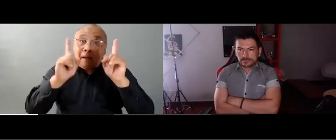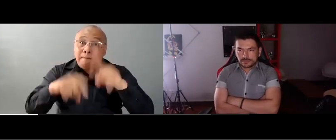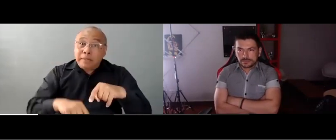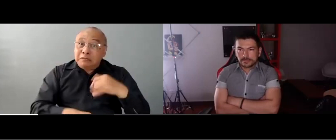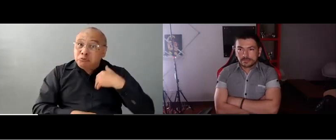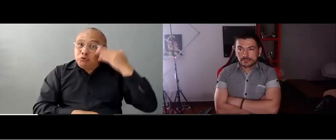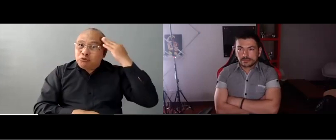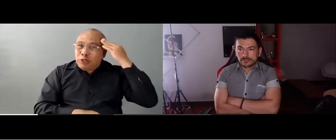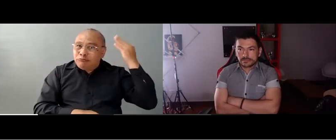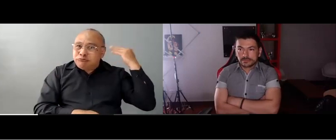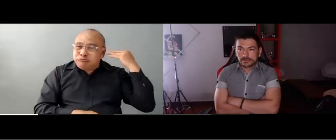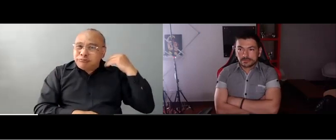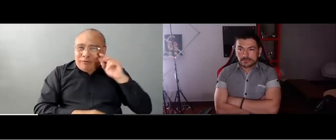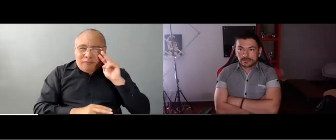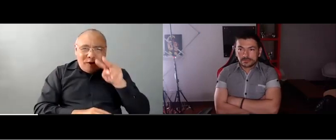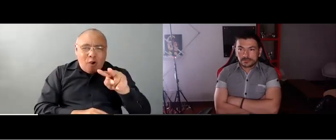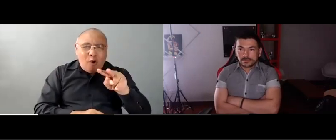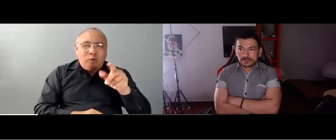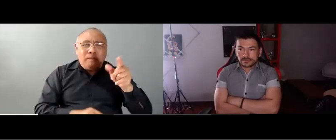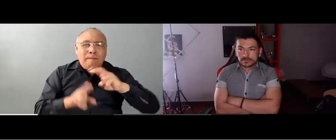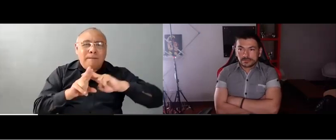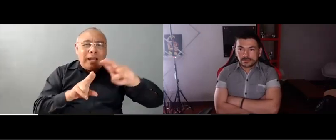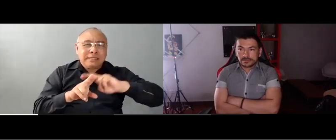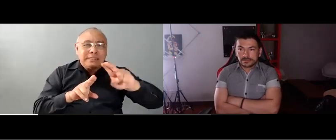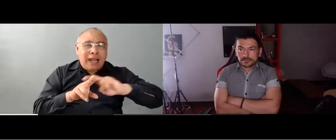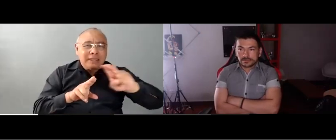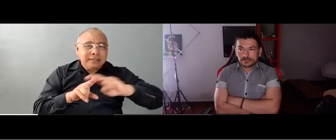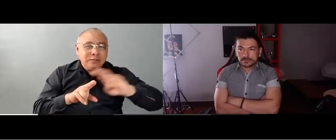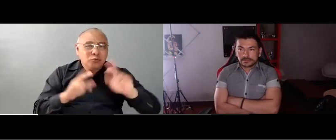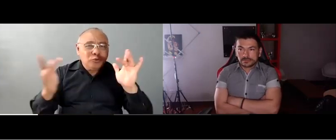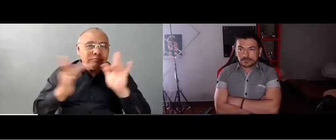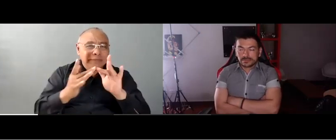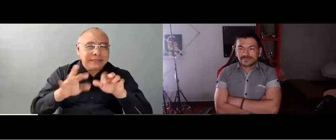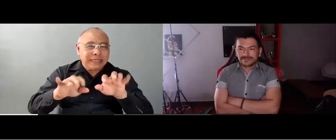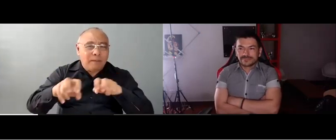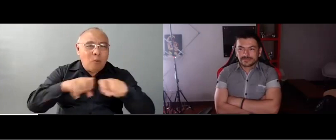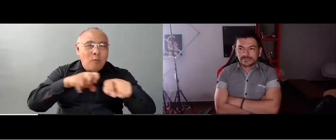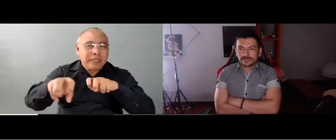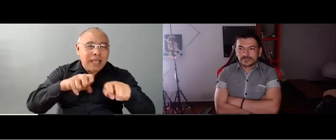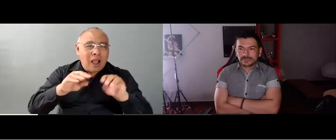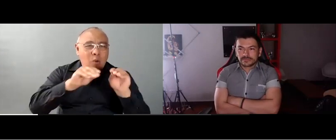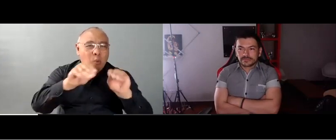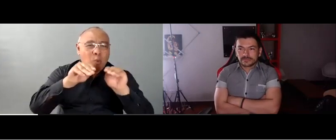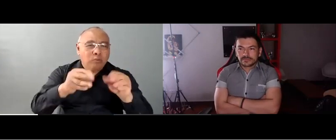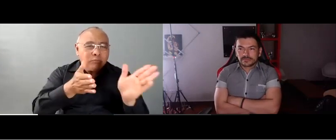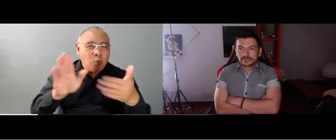Y pues lo que procede ahora es que desde el Ministerio de Transporte se comunicarán con todas las secretarías, incluida